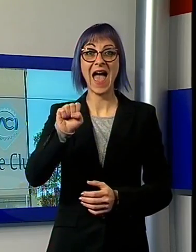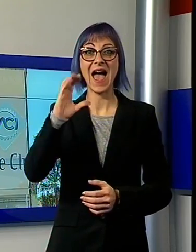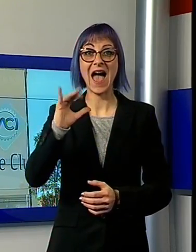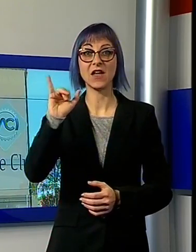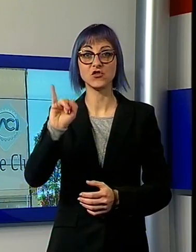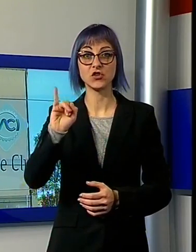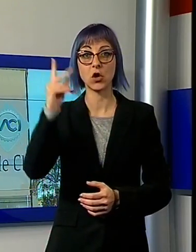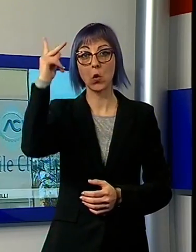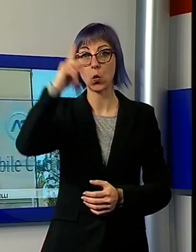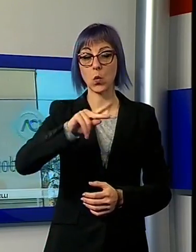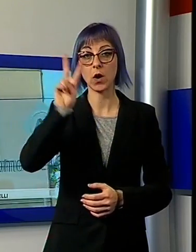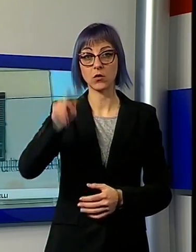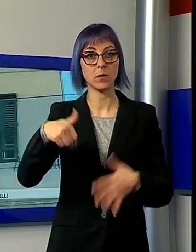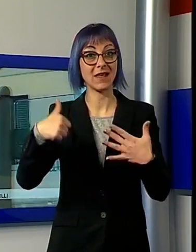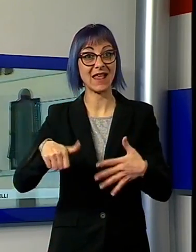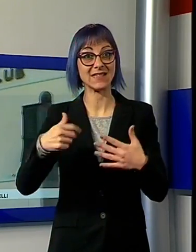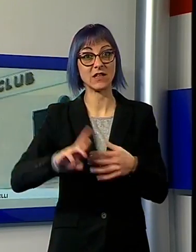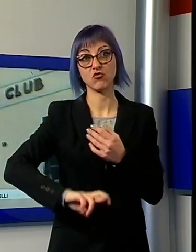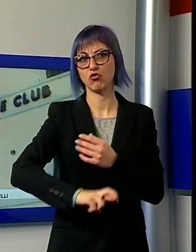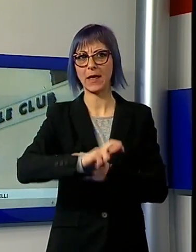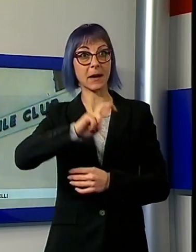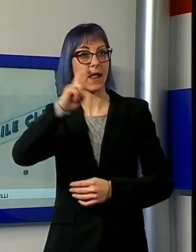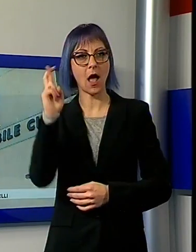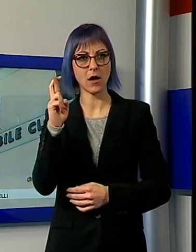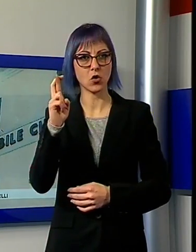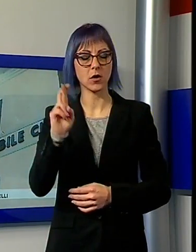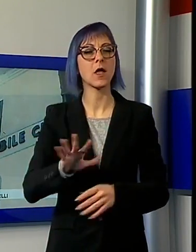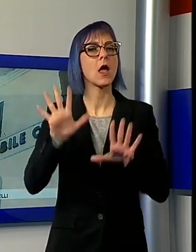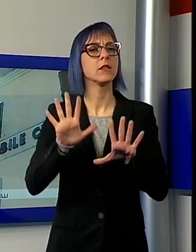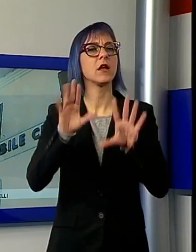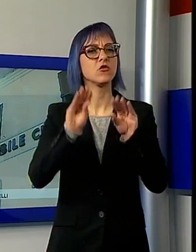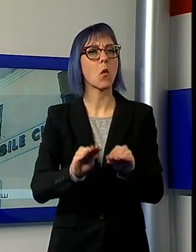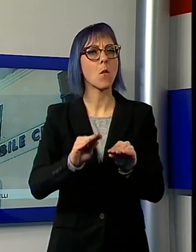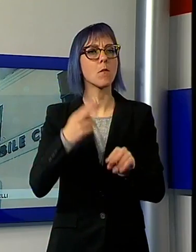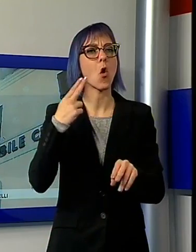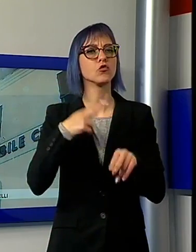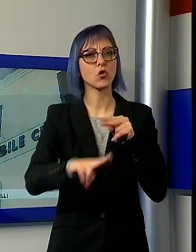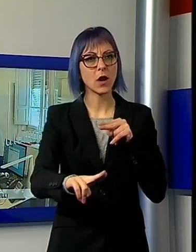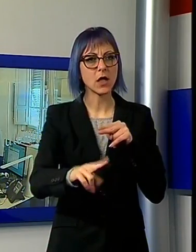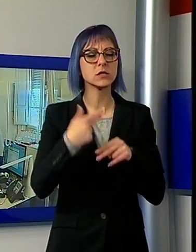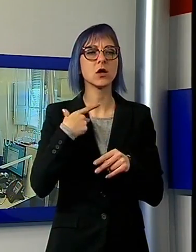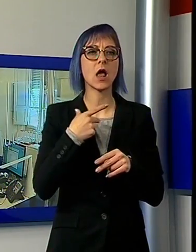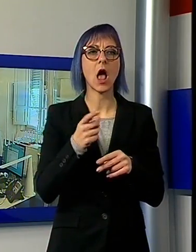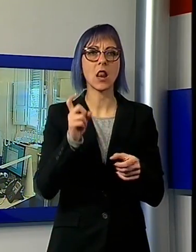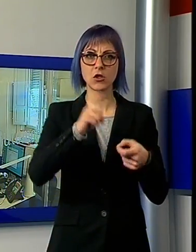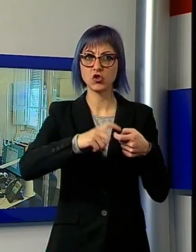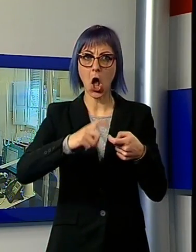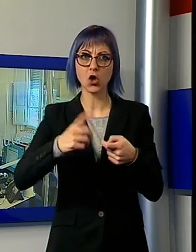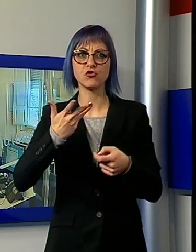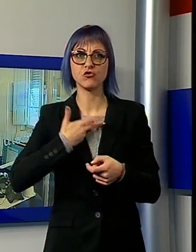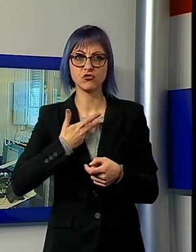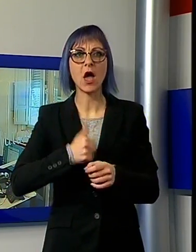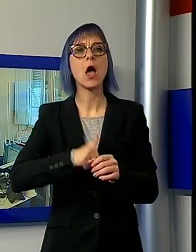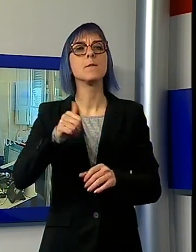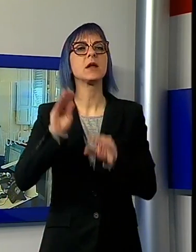Decimo posto a livello nazionale per numero complessivo di soci e primo posto a livello regionale e nazionale per